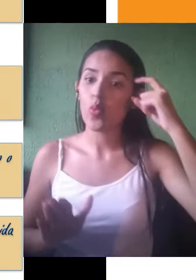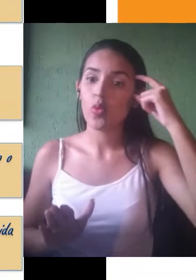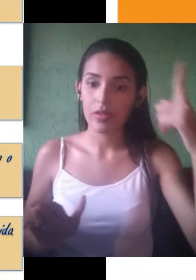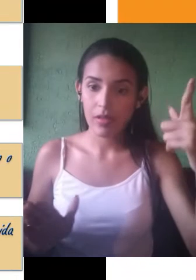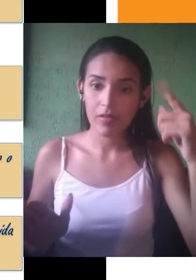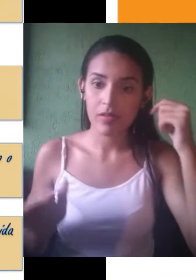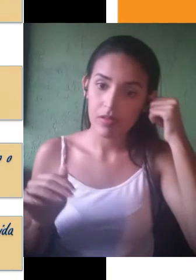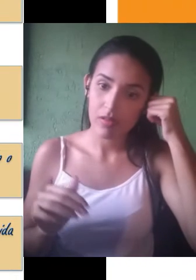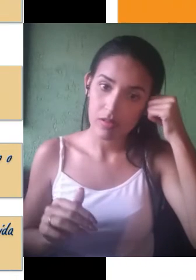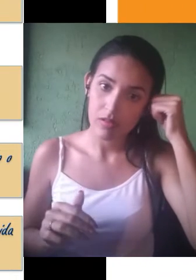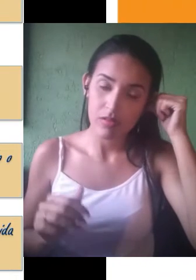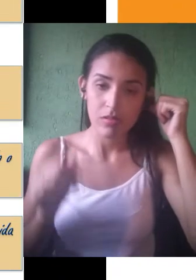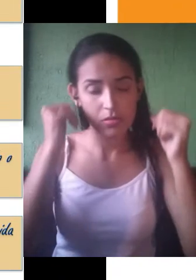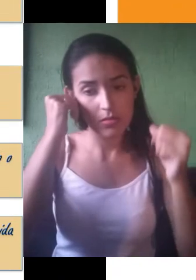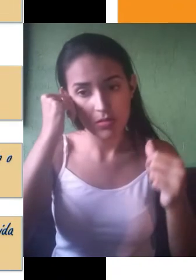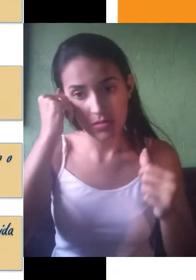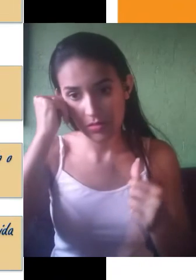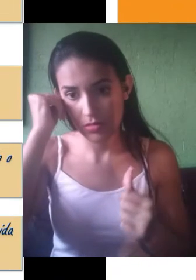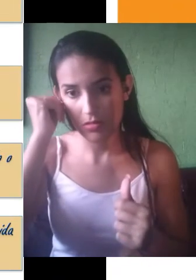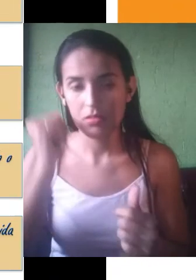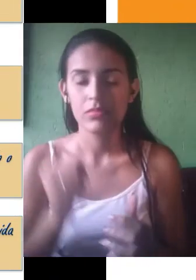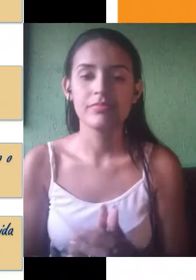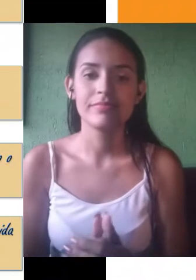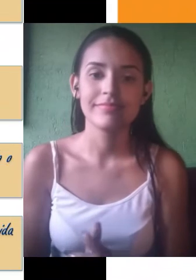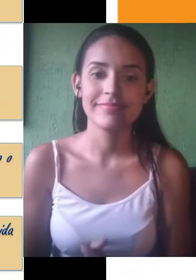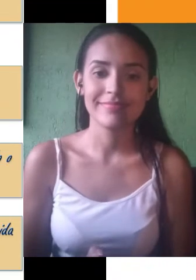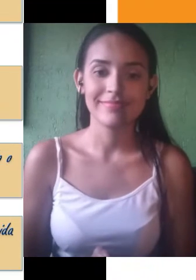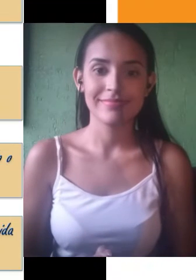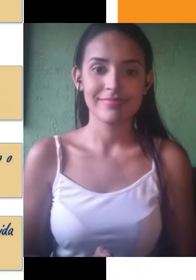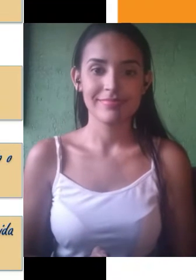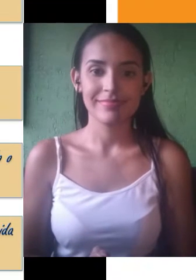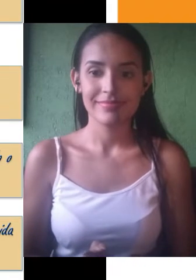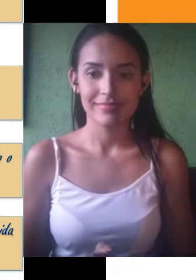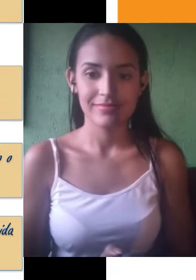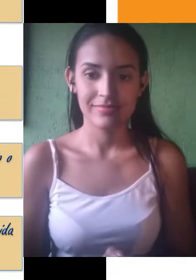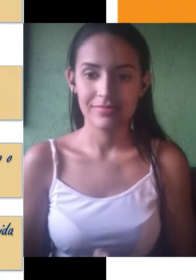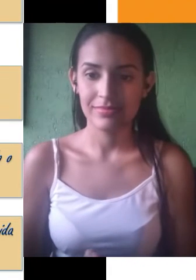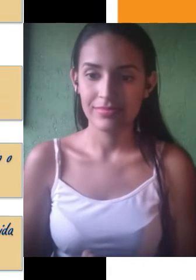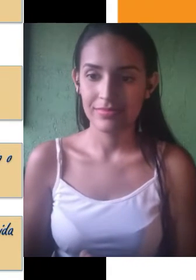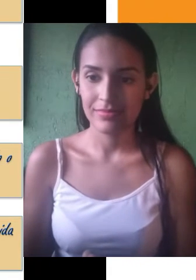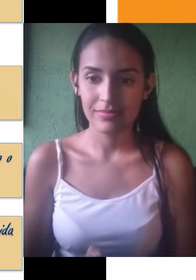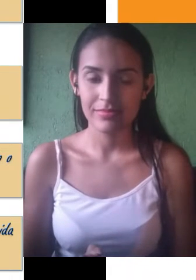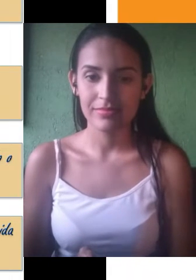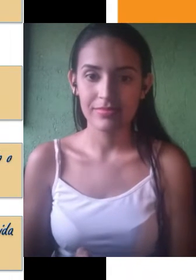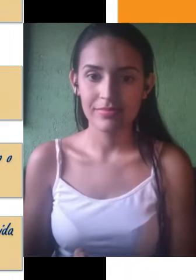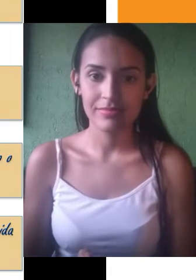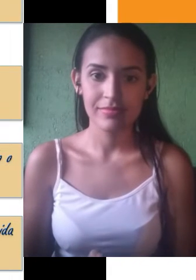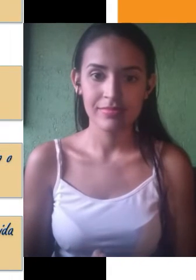vamos ver futuramente um exemplo de como essas dicas podem ser aplicadas e podem nos ajudar na